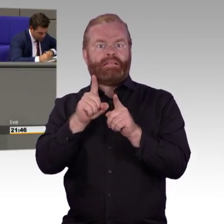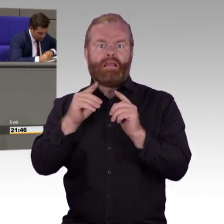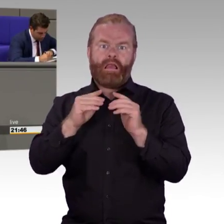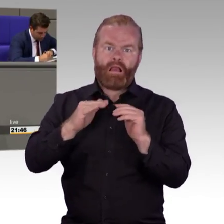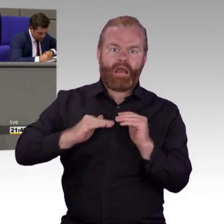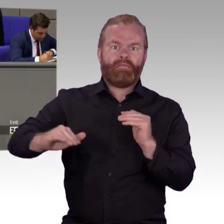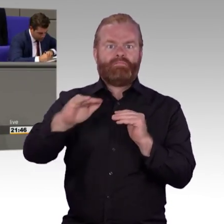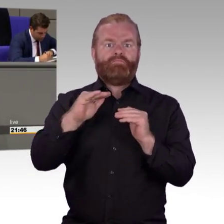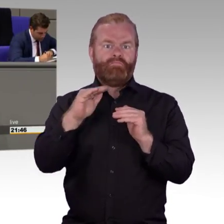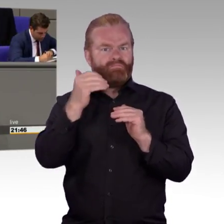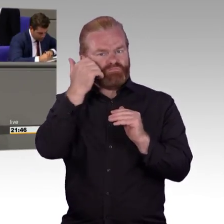die Umsetzung bestehender Gesetze.